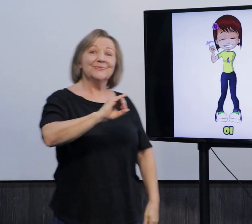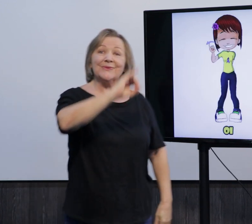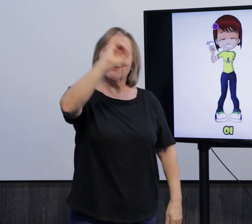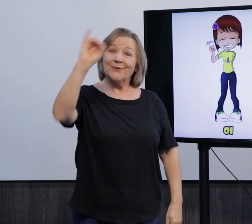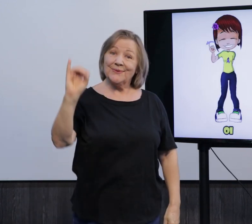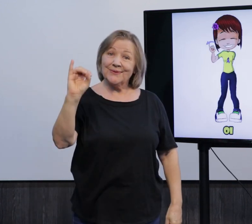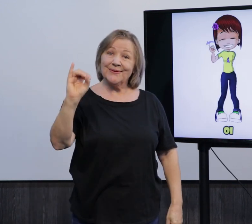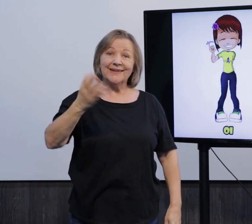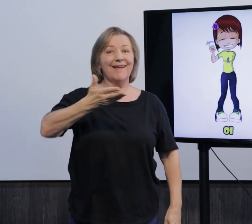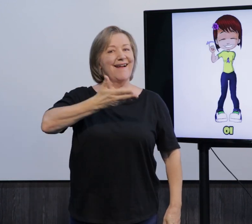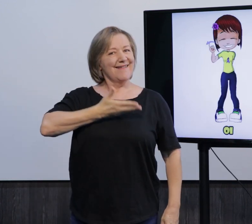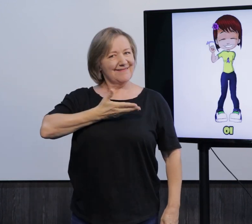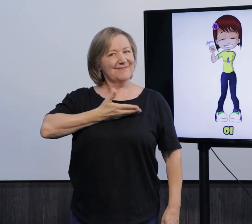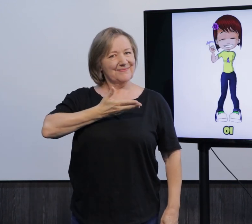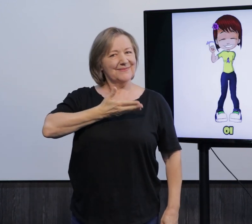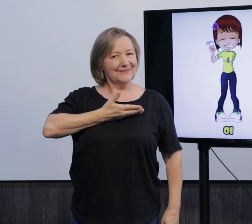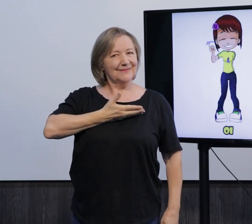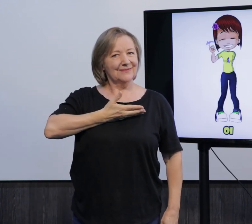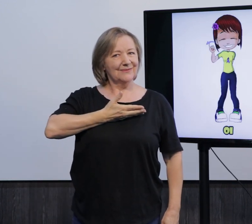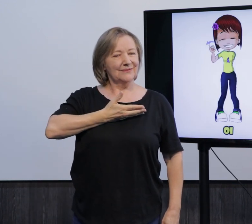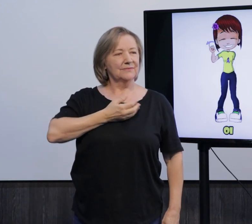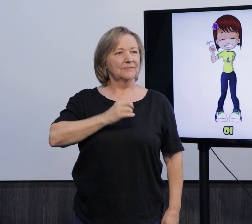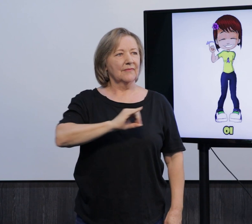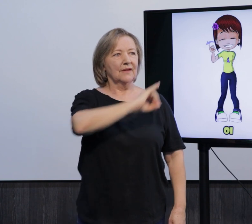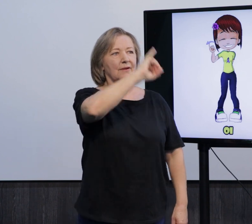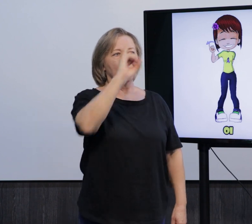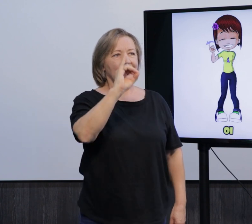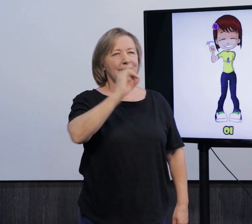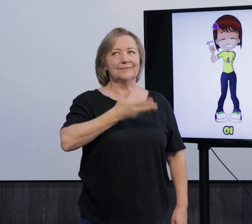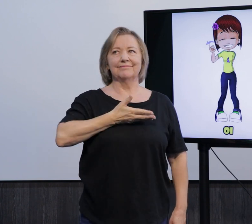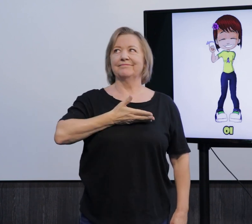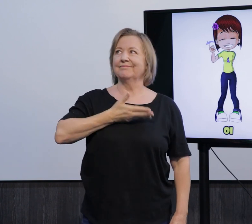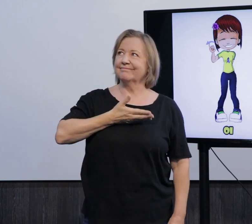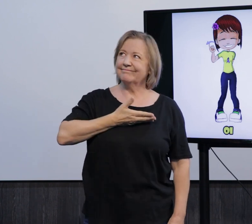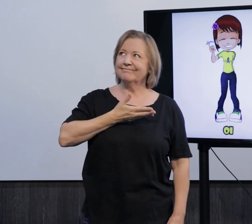Oi, amigo. Oi, amigo.